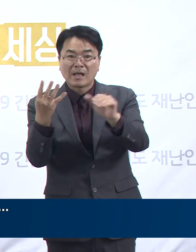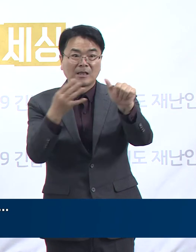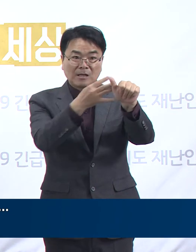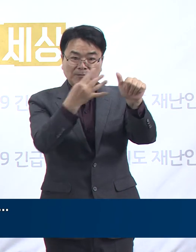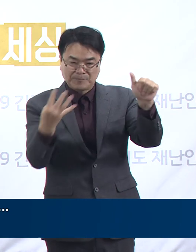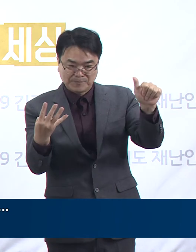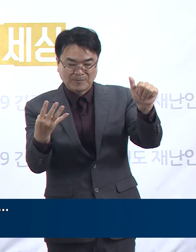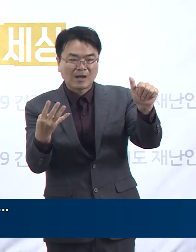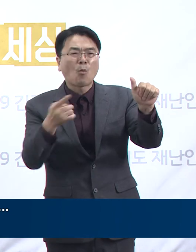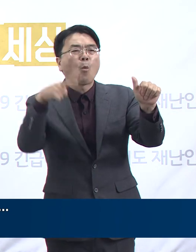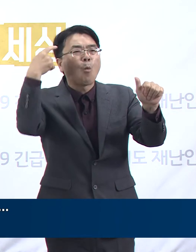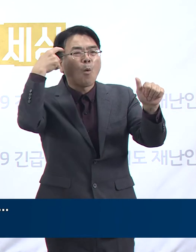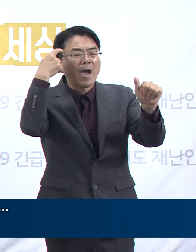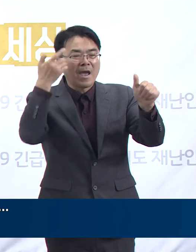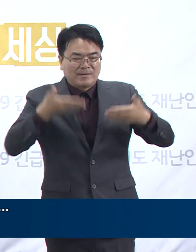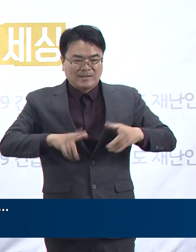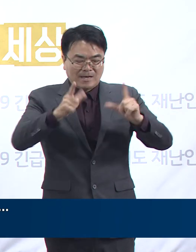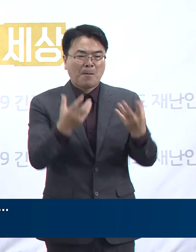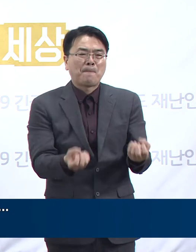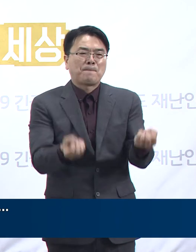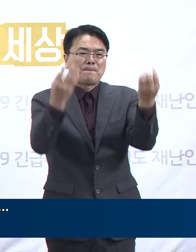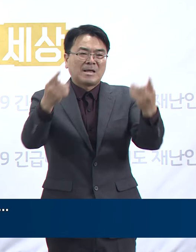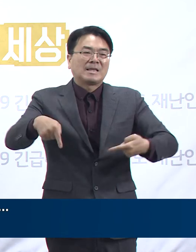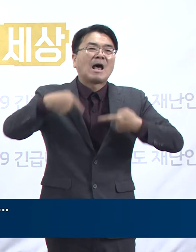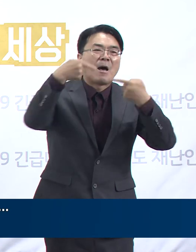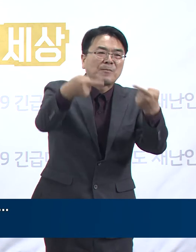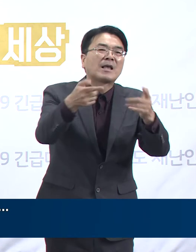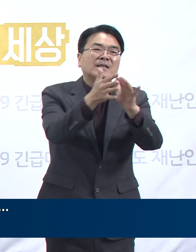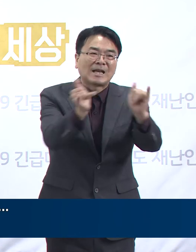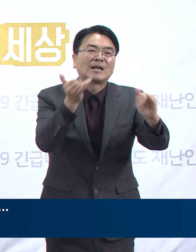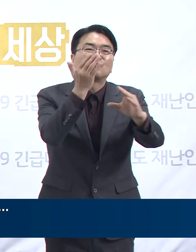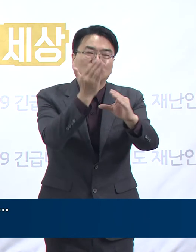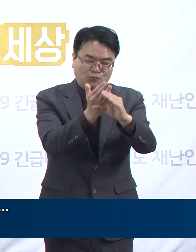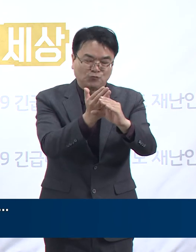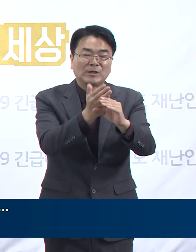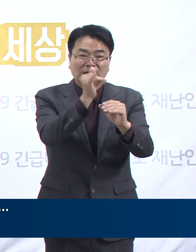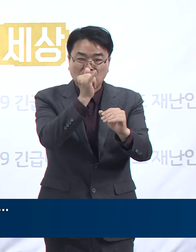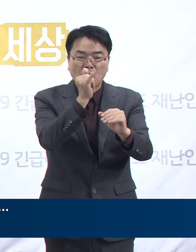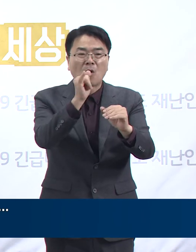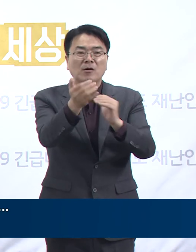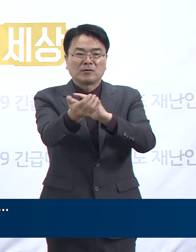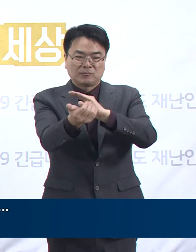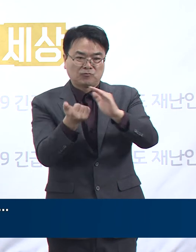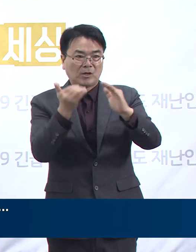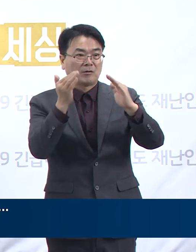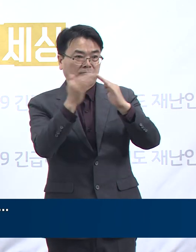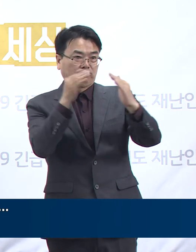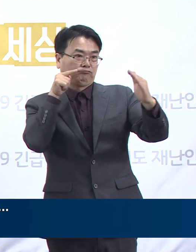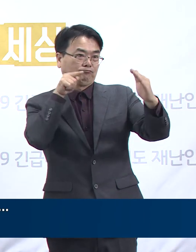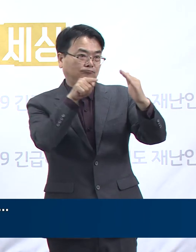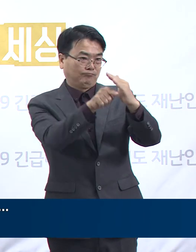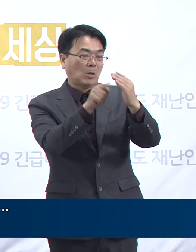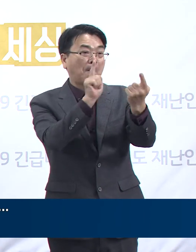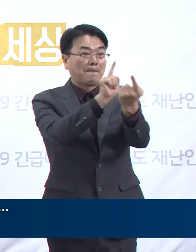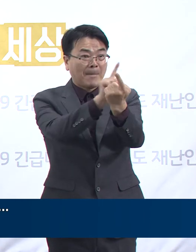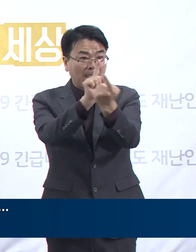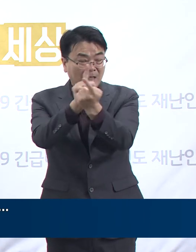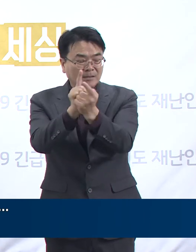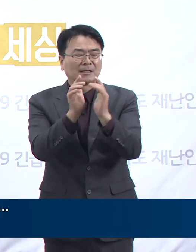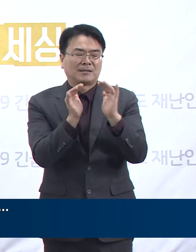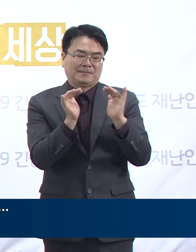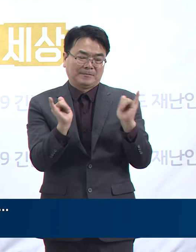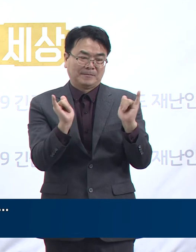생일 파티에 참석했던 가족 4명입니다. 나머지 1명은 자택을 방문했던 재가 요양보호사였습니다.